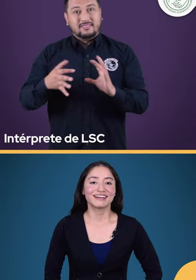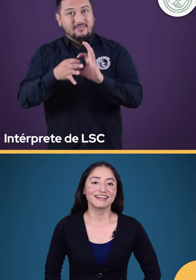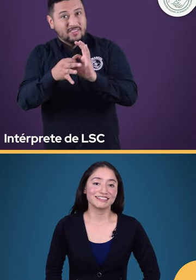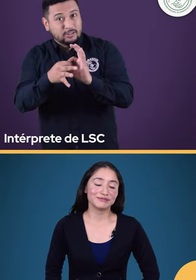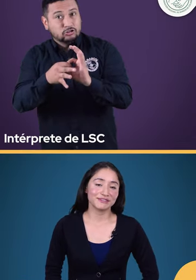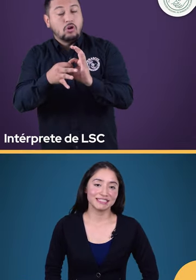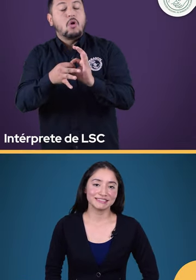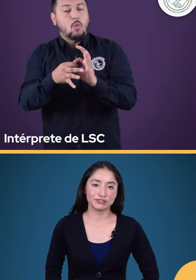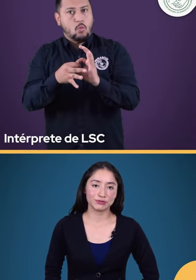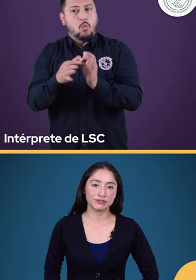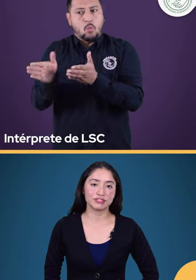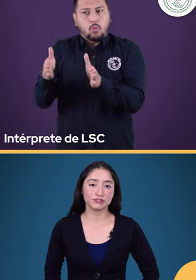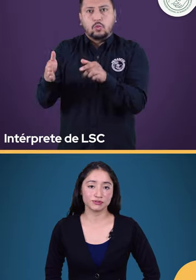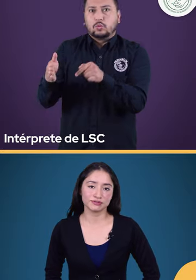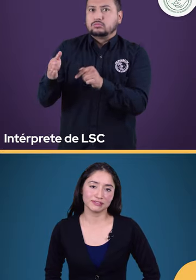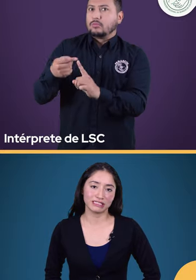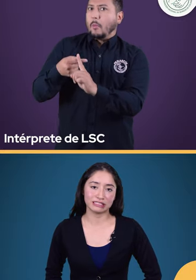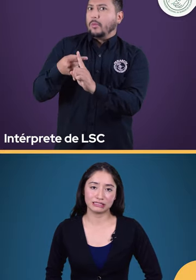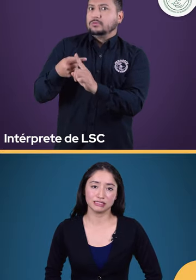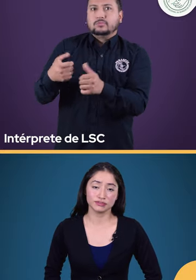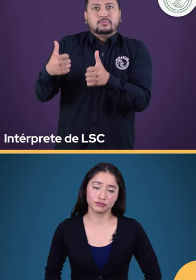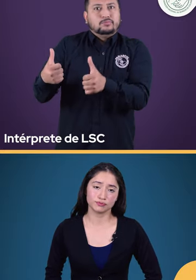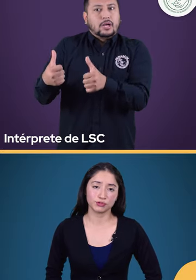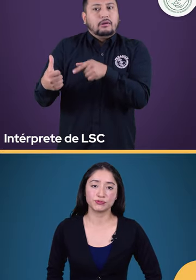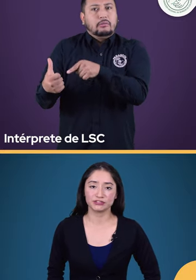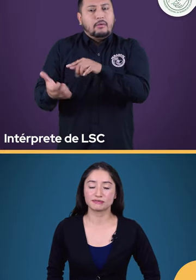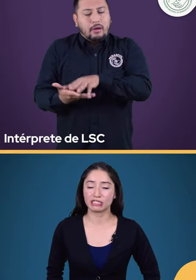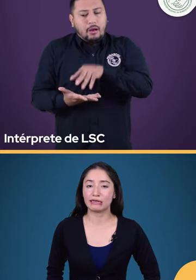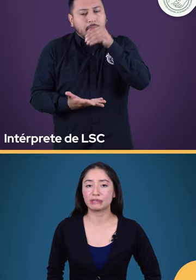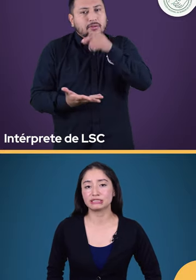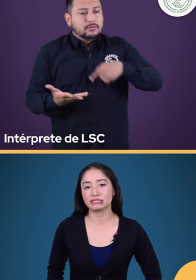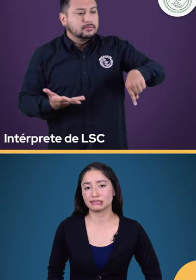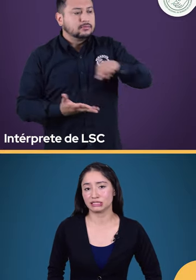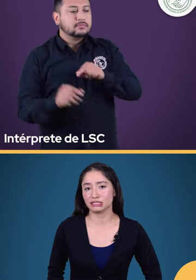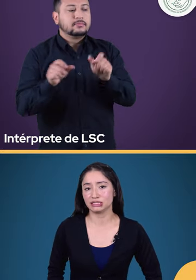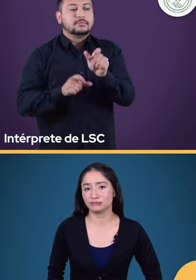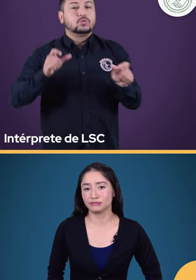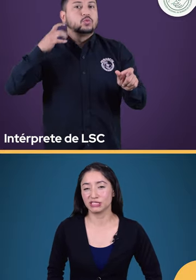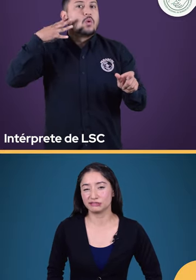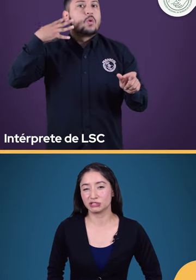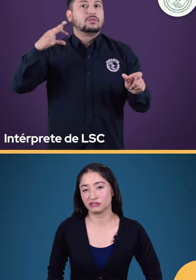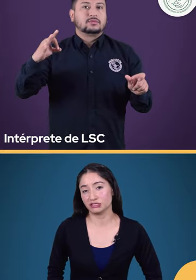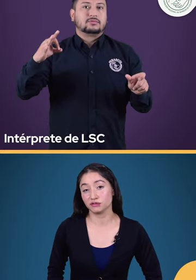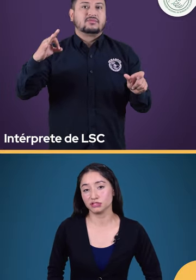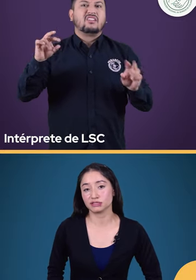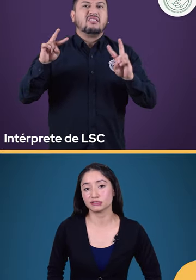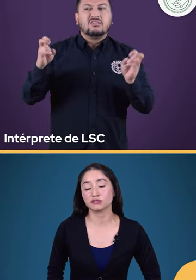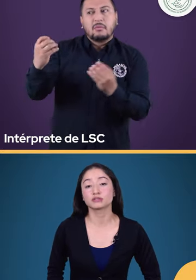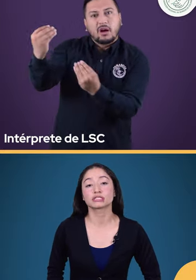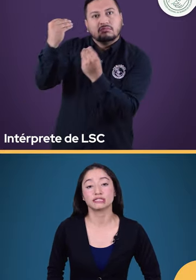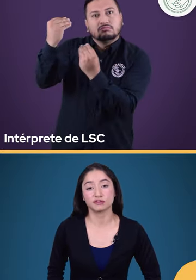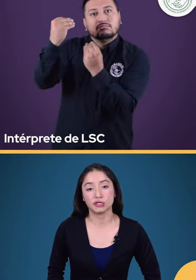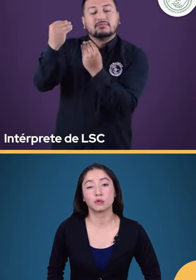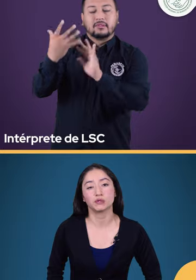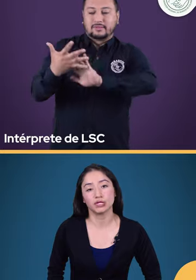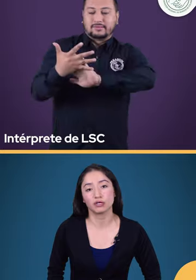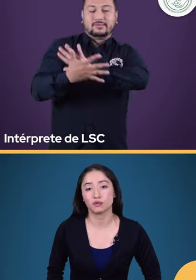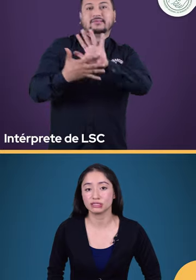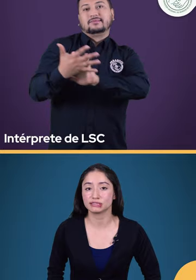C. en FENASCOL, los cursos que dictan son muy buenos para el aprendizaje de las personas oyentes en lo relacionado con la lengua de